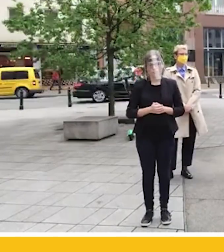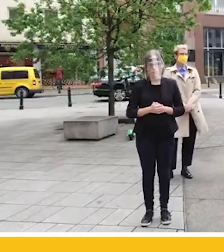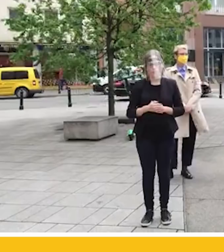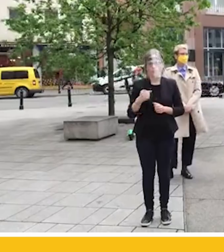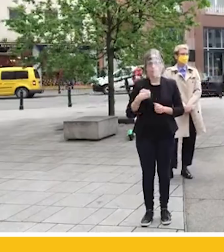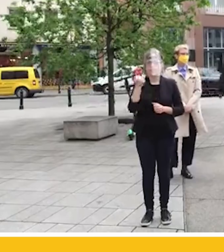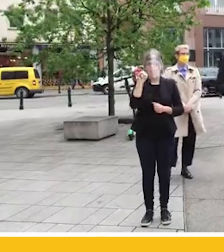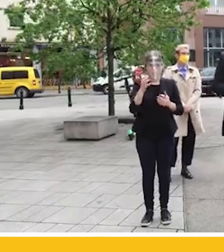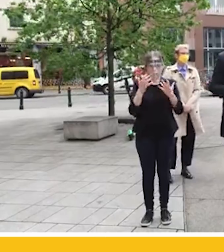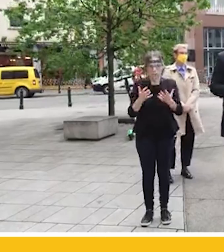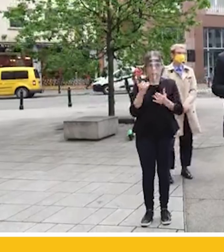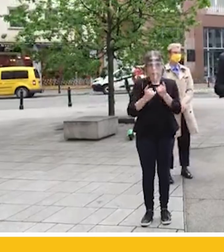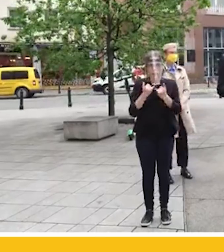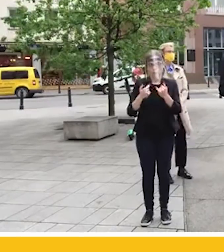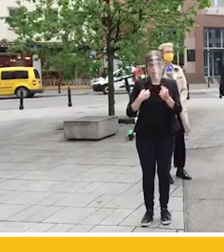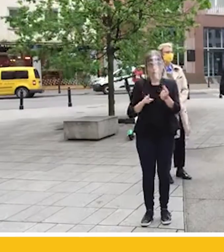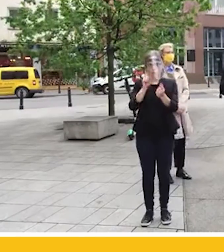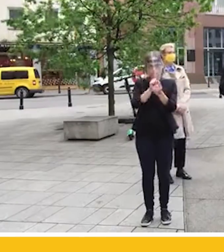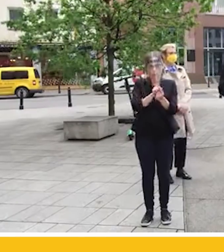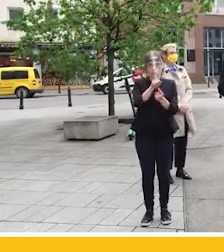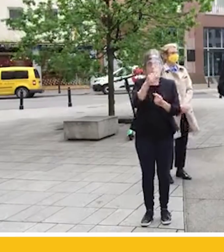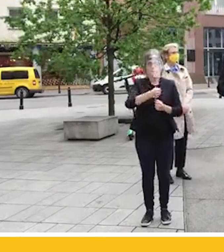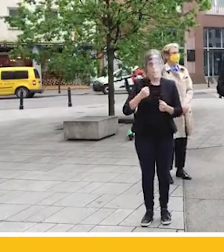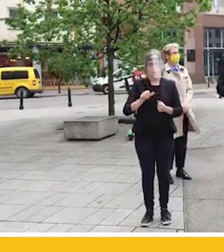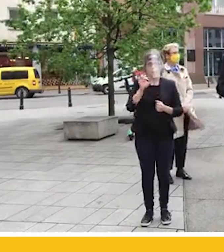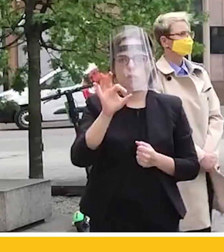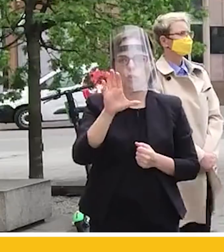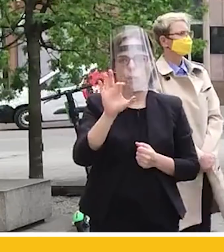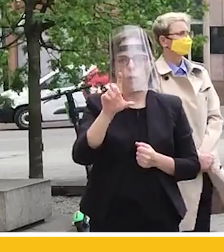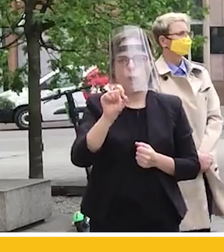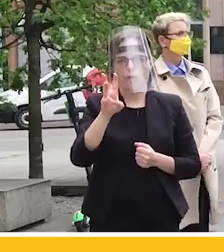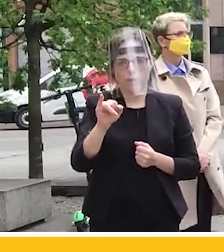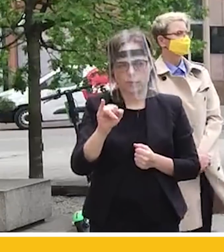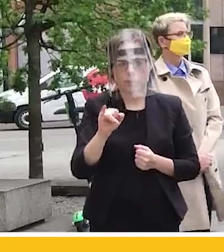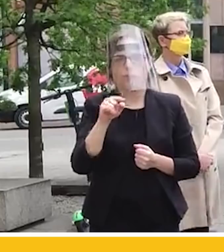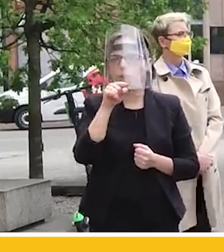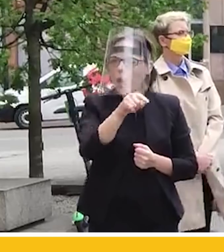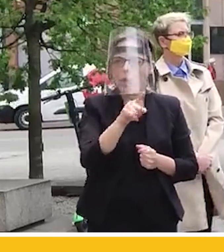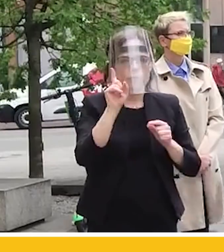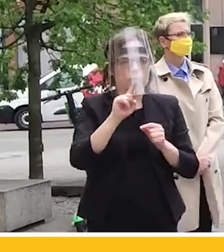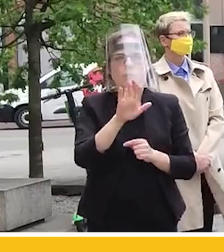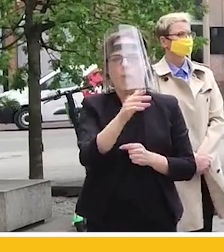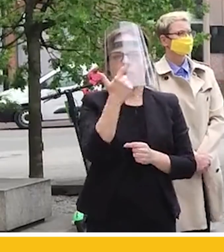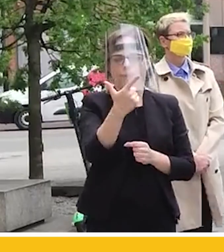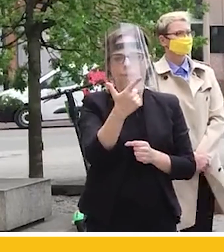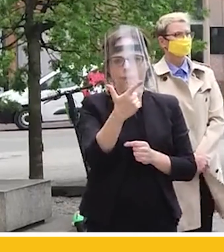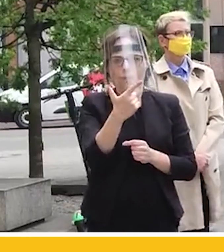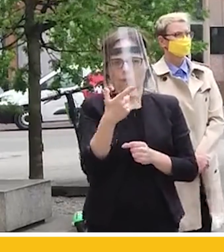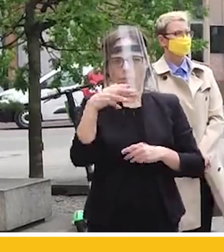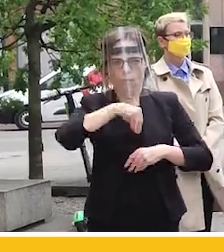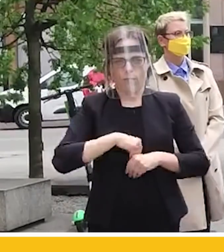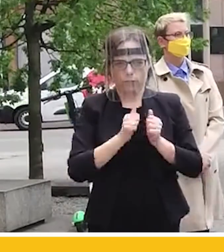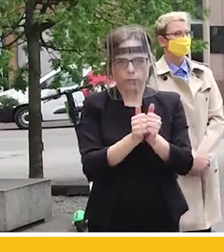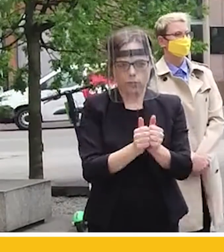Bardzo chciałbym, jeżeli spotkałbym pana posła Sobolewskiego, który łączy w sobie w fantastyczny sposób dwie funkcje. Po pierwsze